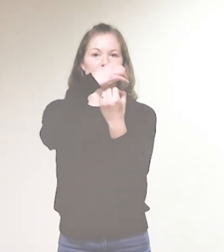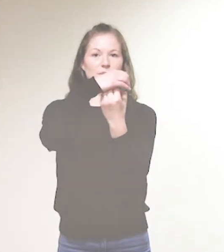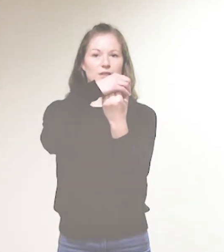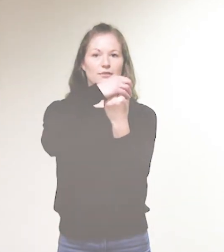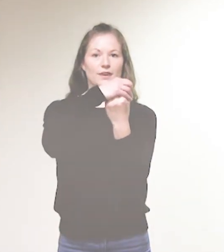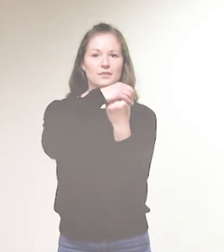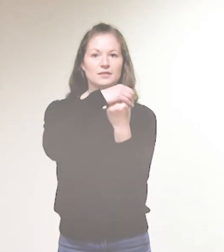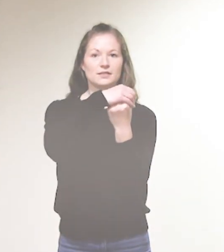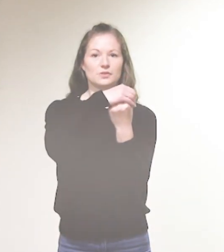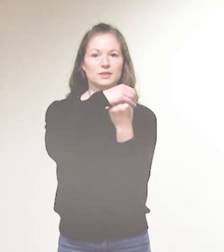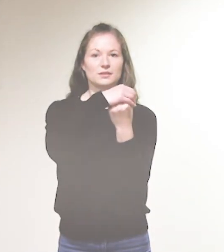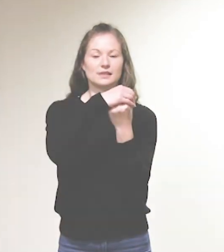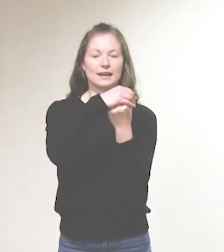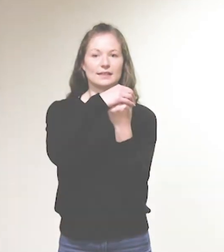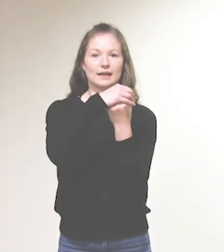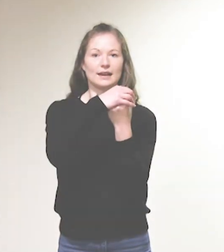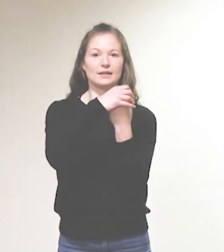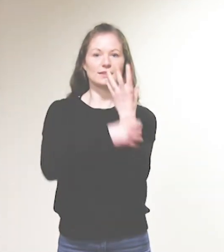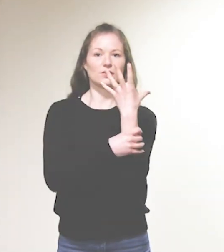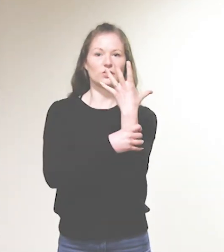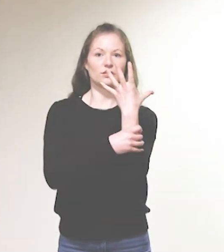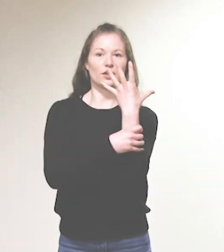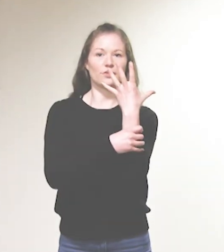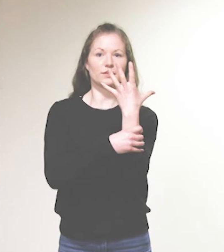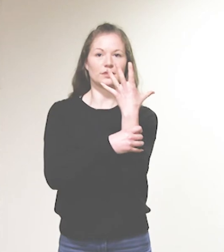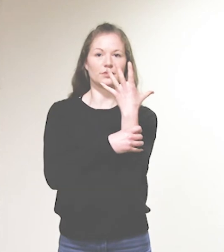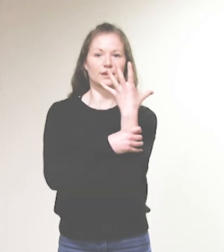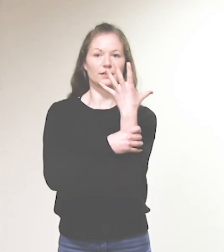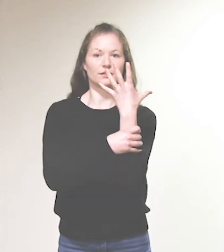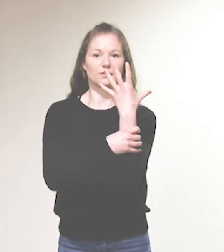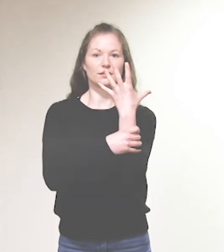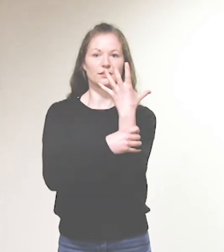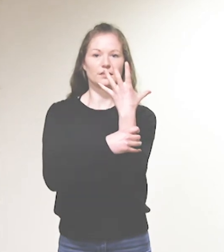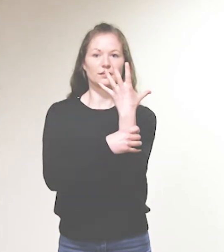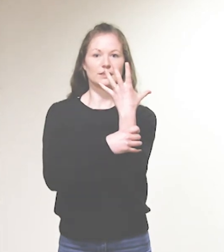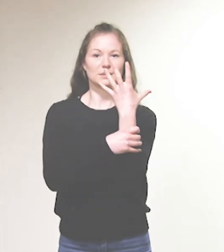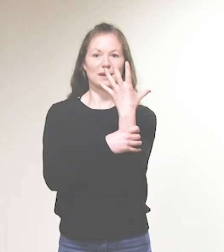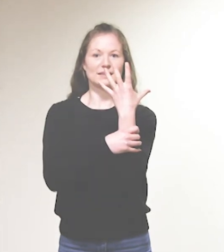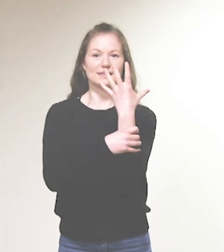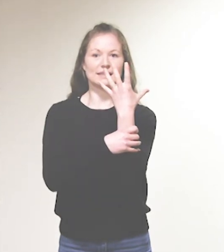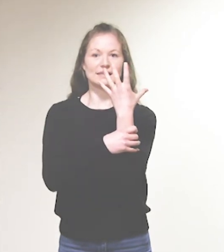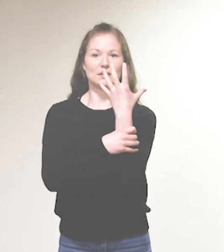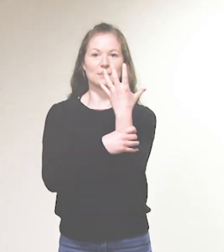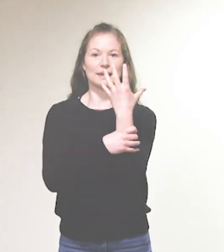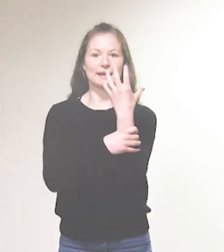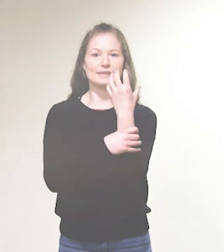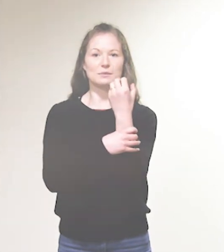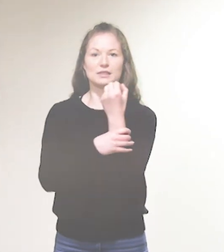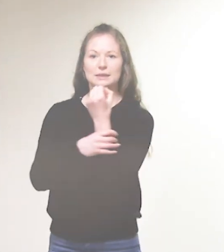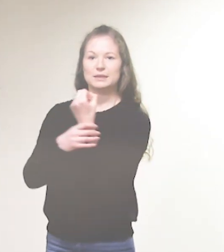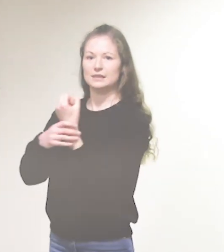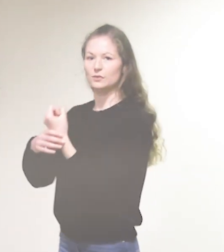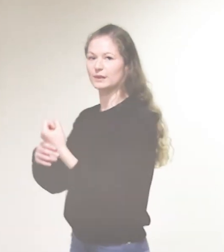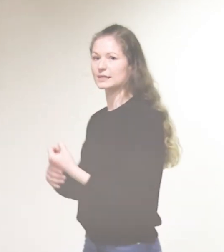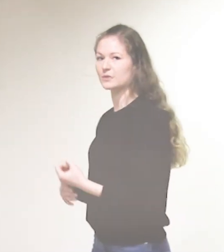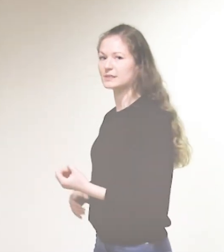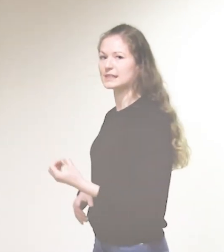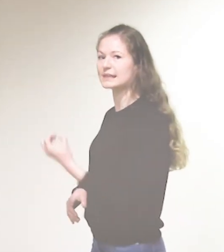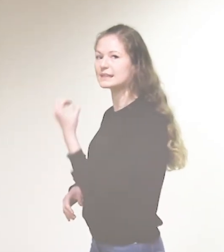Nehmen wir die Faust durch unsere andere Hand und öffnen die Finger. Ich mache das Ganze nochmal langsam und drehe mich dazu vielleicht auf die Seite.